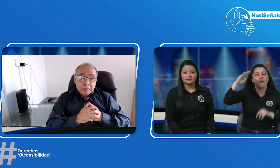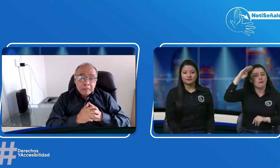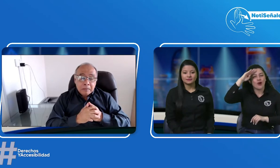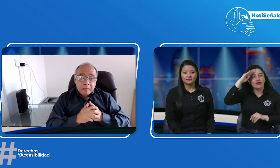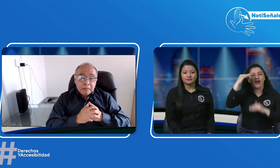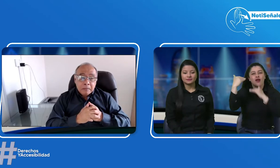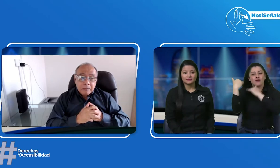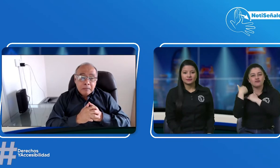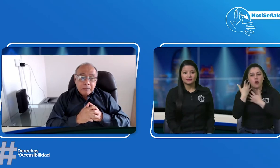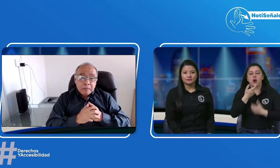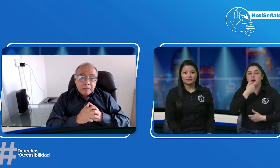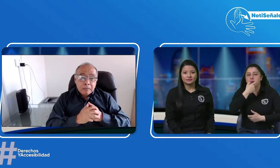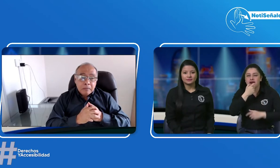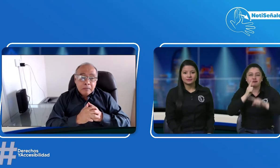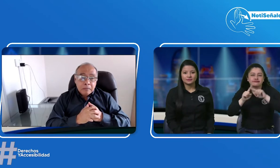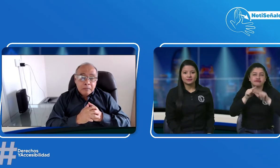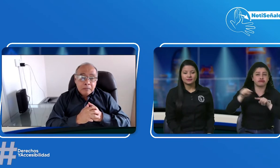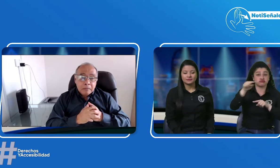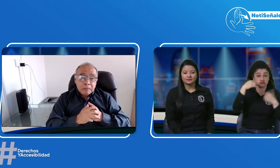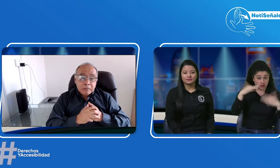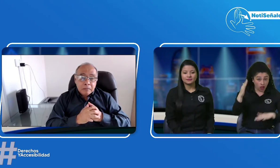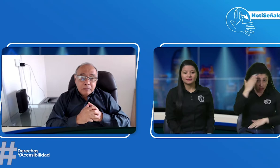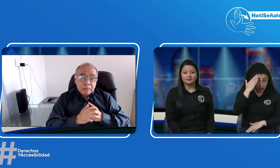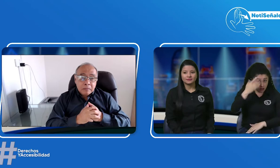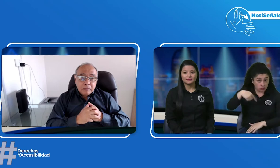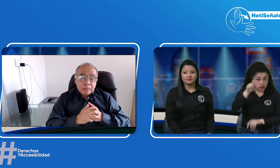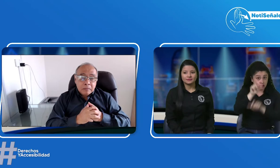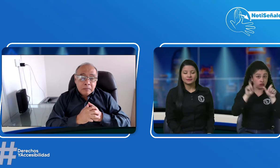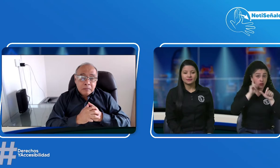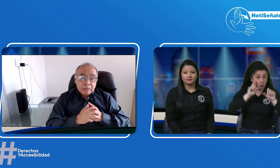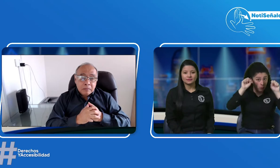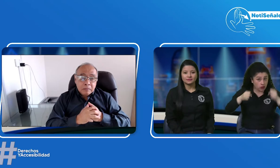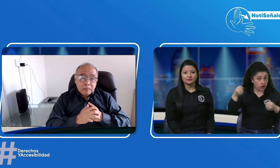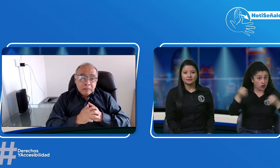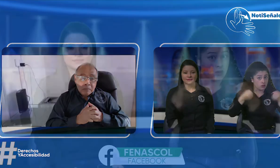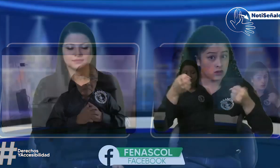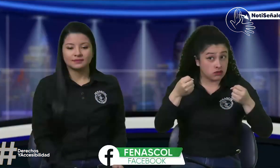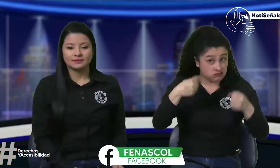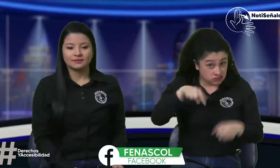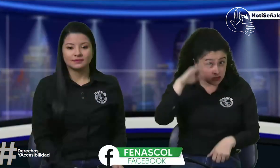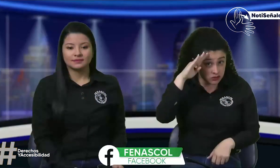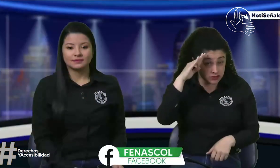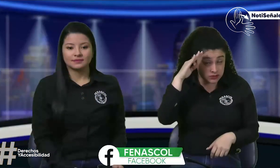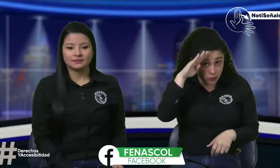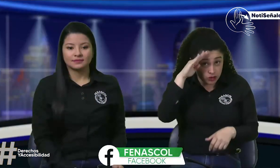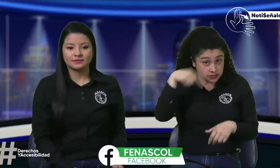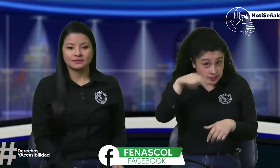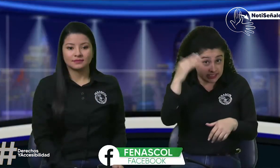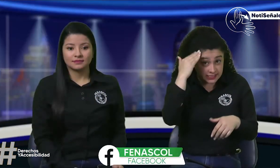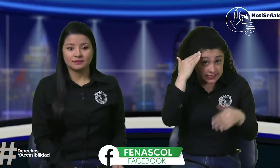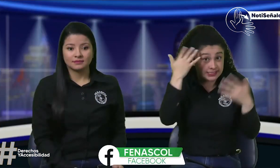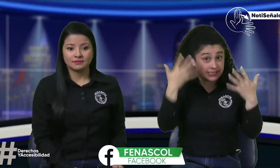los policías de tránsito ya tienen conocimiento de